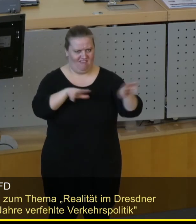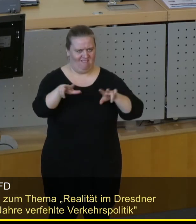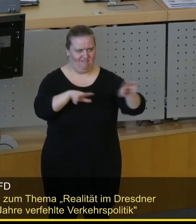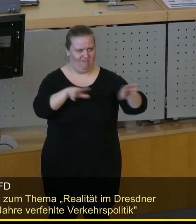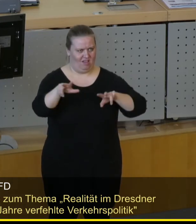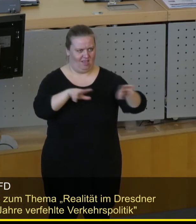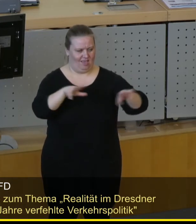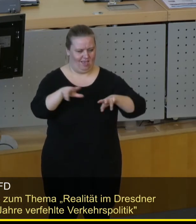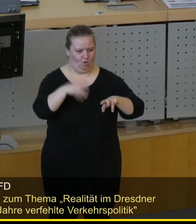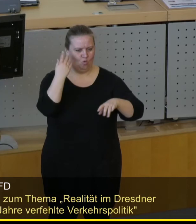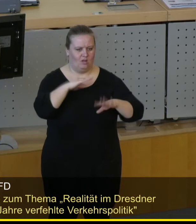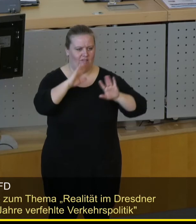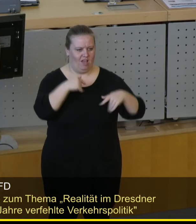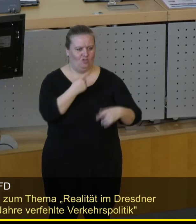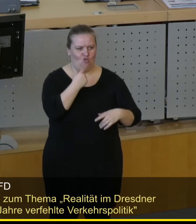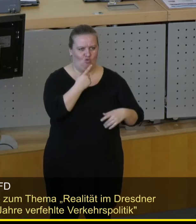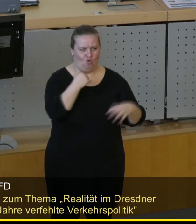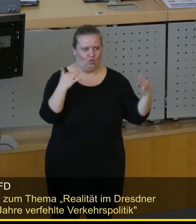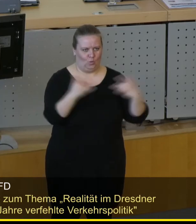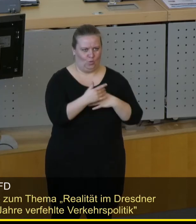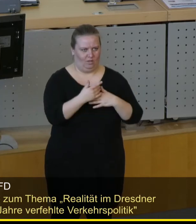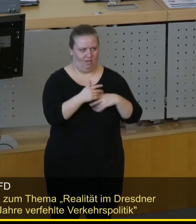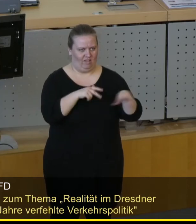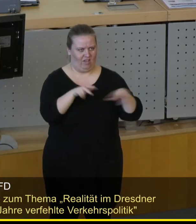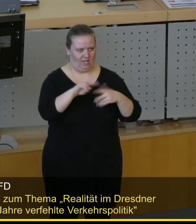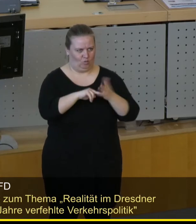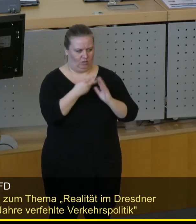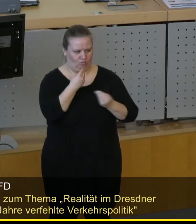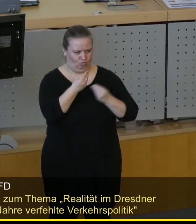diese falsche rot-rot-grüne Verkehrspolitik gesprochen.